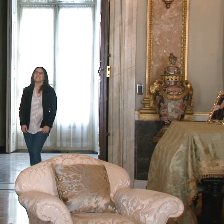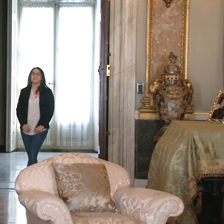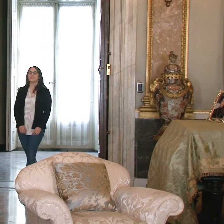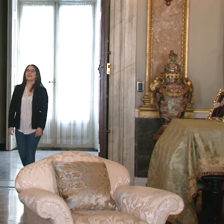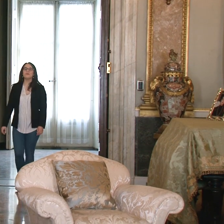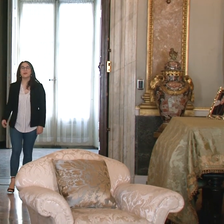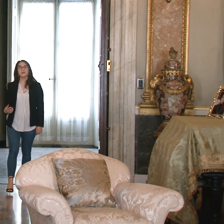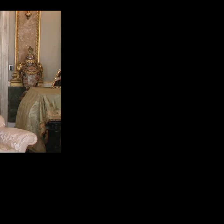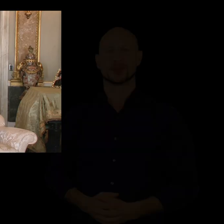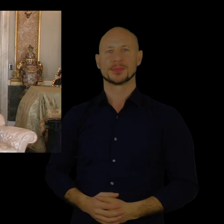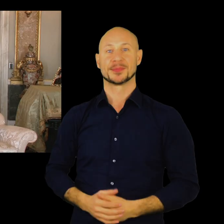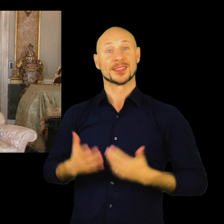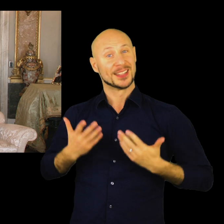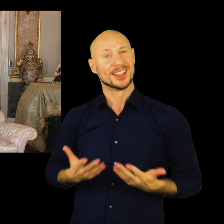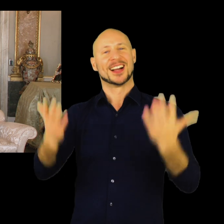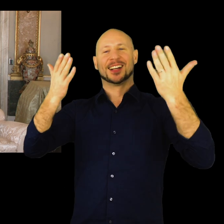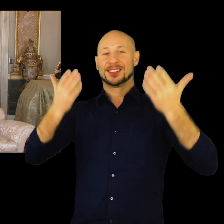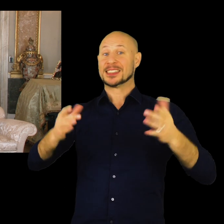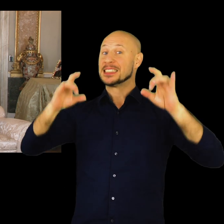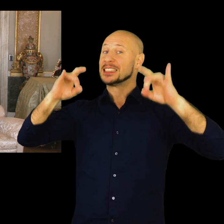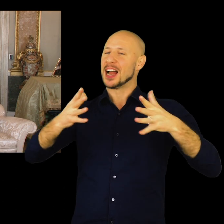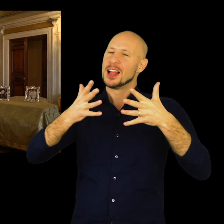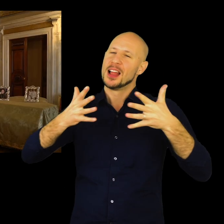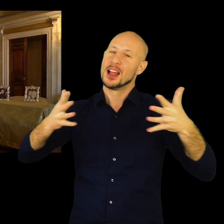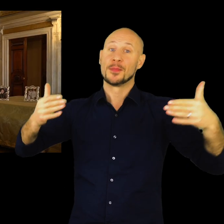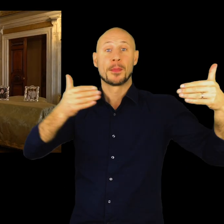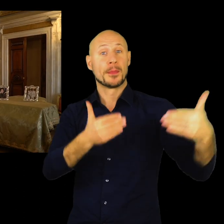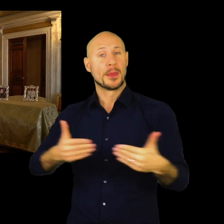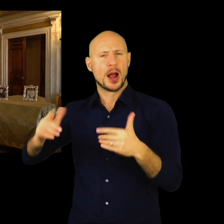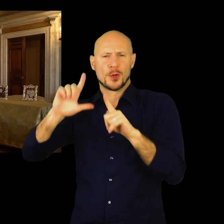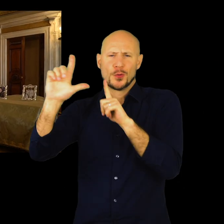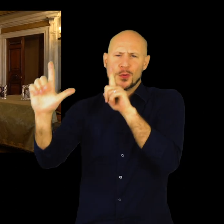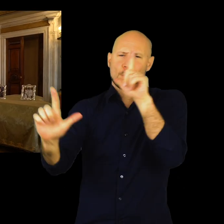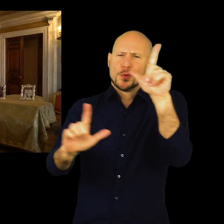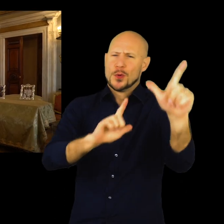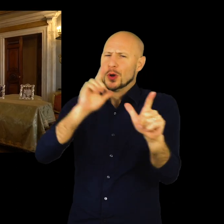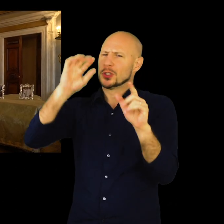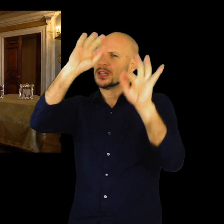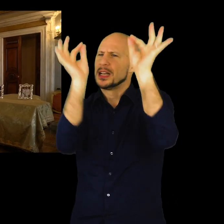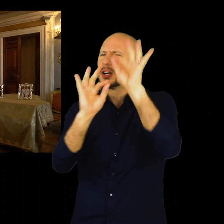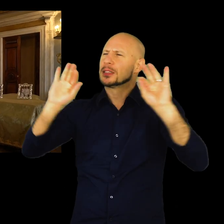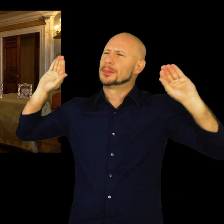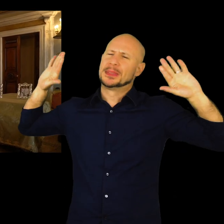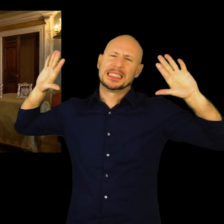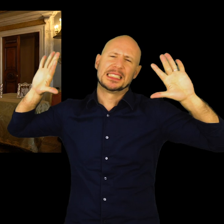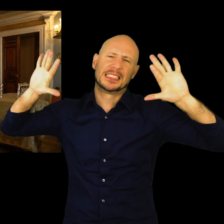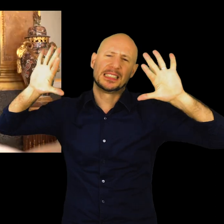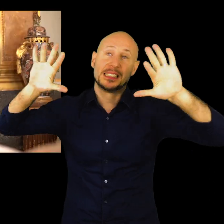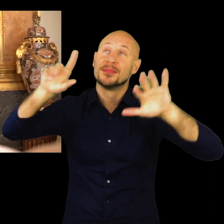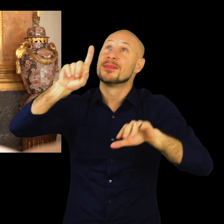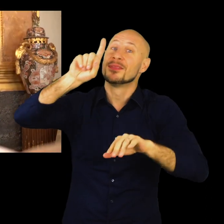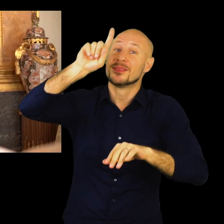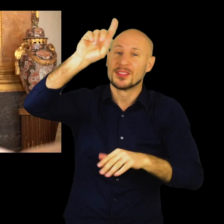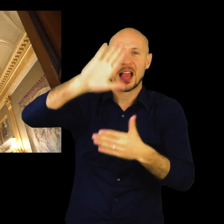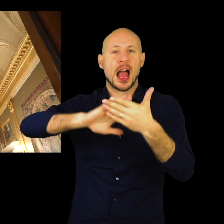Ci troviamo nello stupendo salone da ballo del nostro palazzo, un salone riccamente decorato e con un affresco meraviglioso sulla volta.